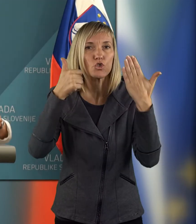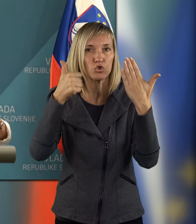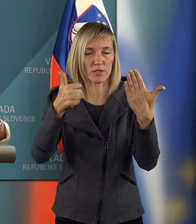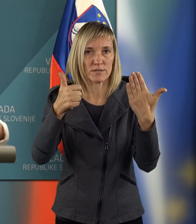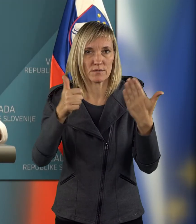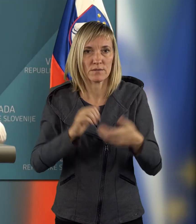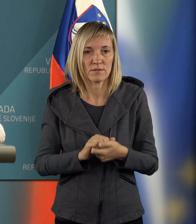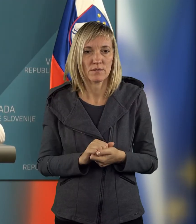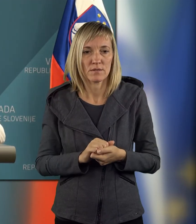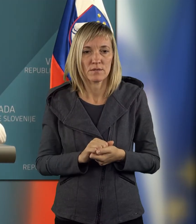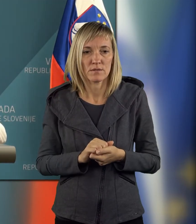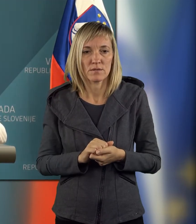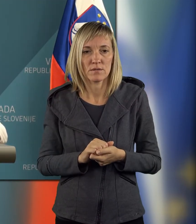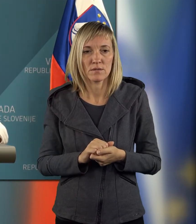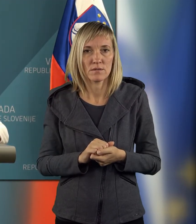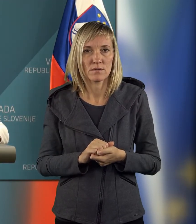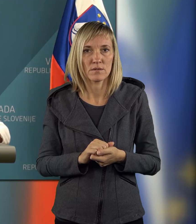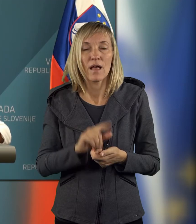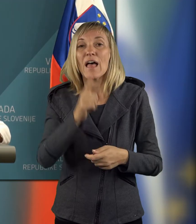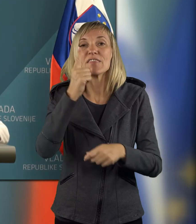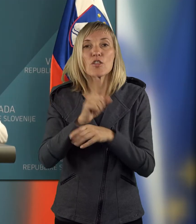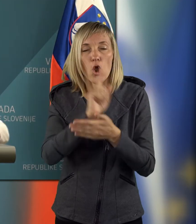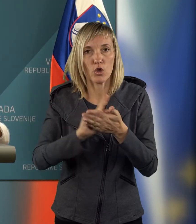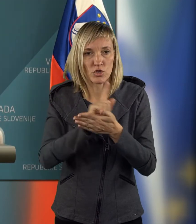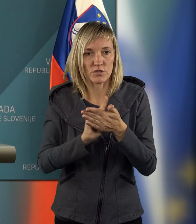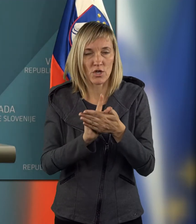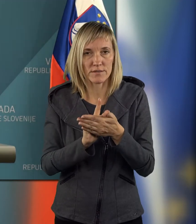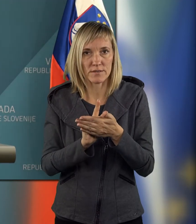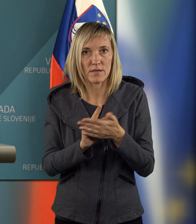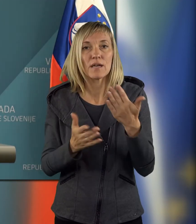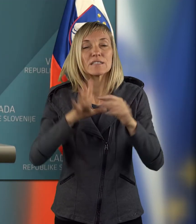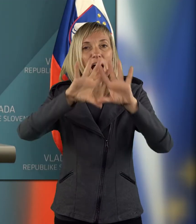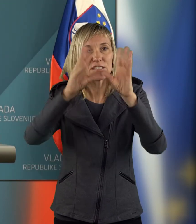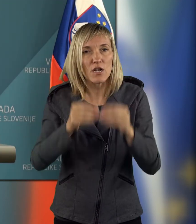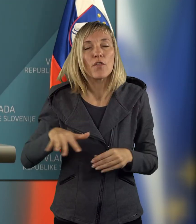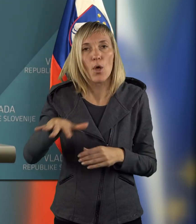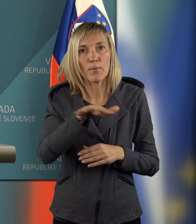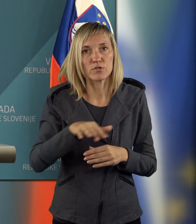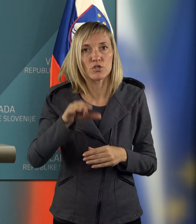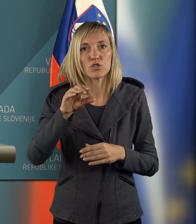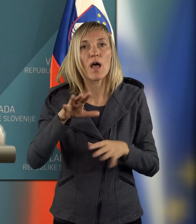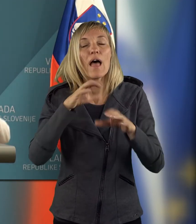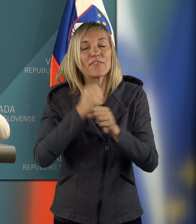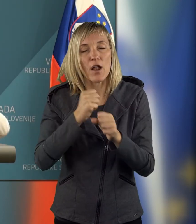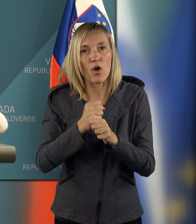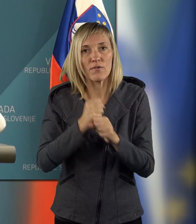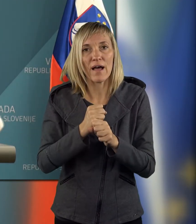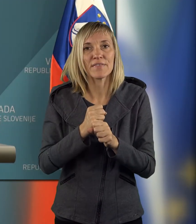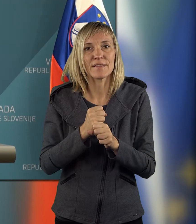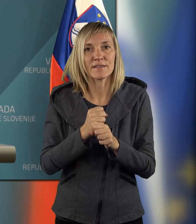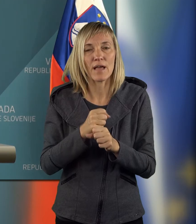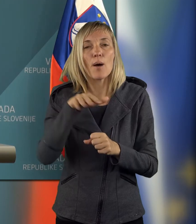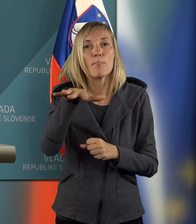v parih členih. Nedoločen čas za celotno področje opravljanje